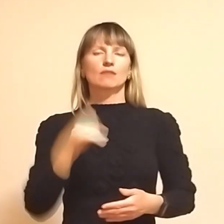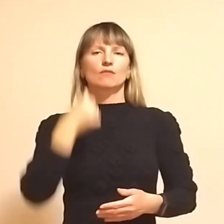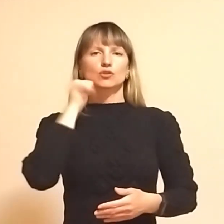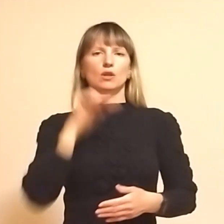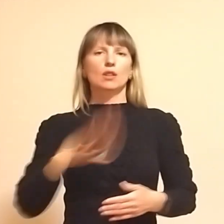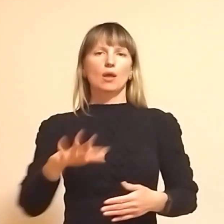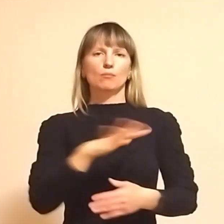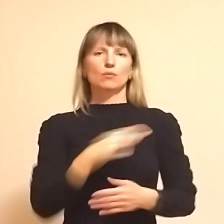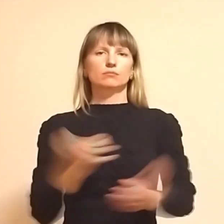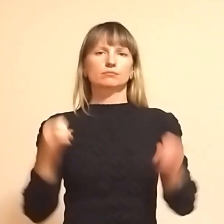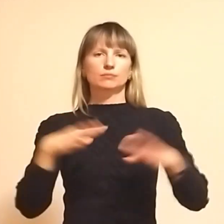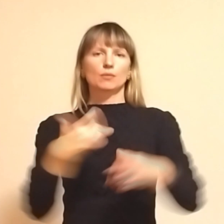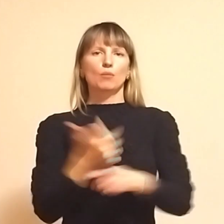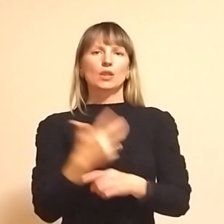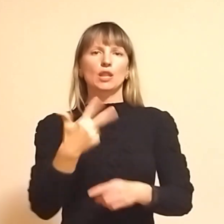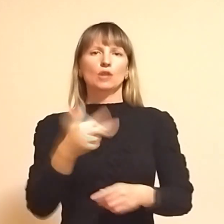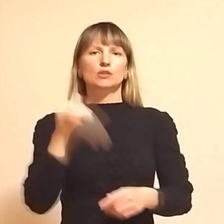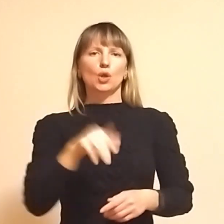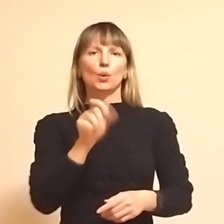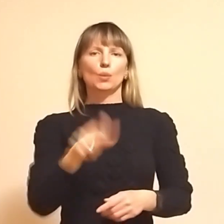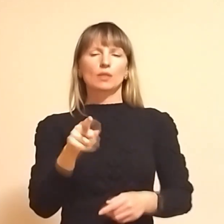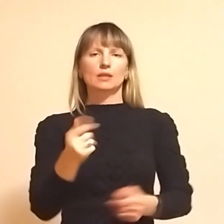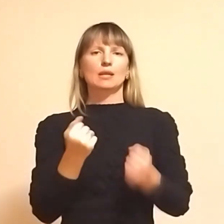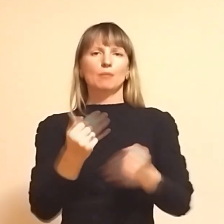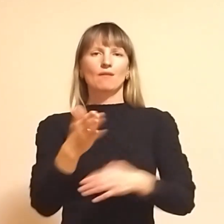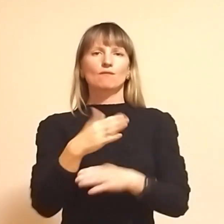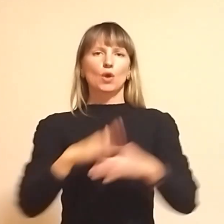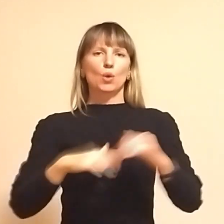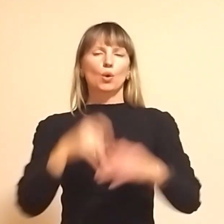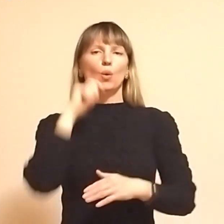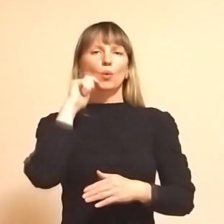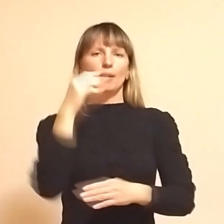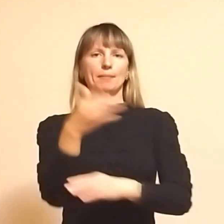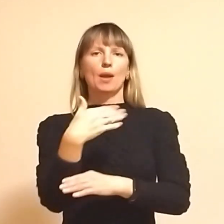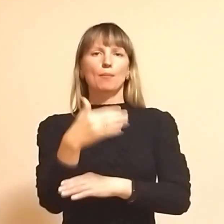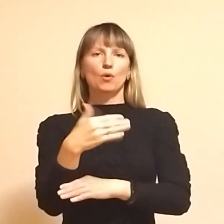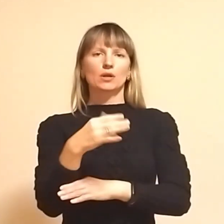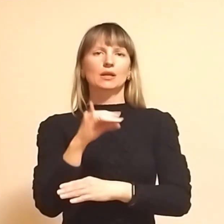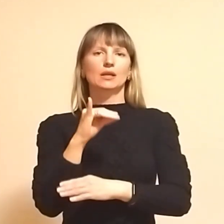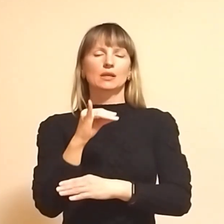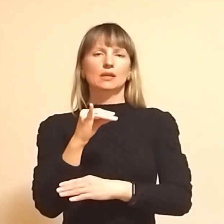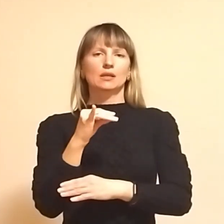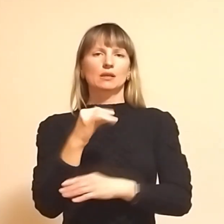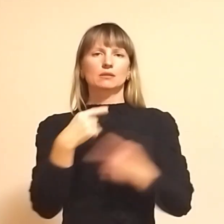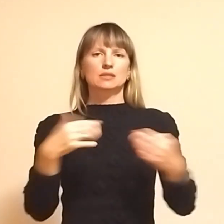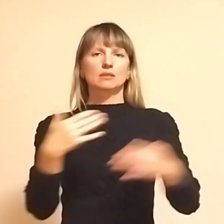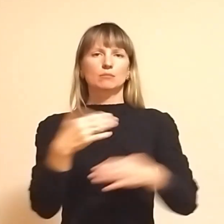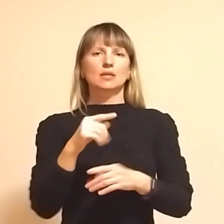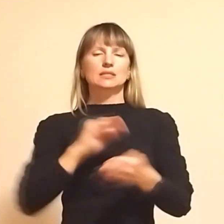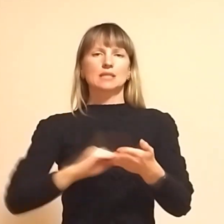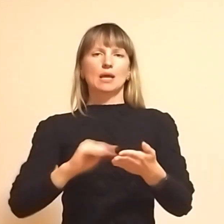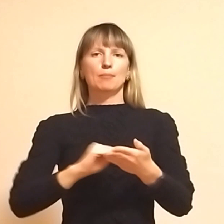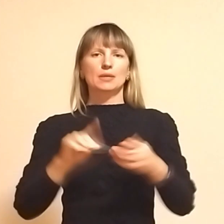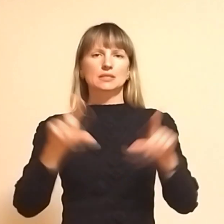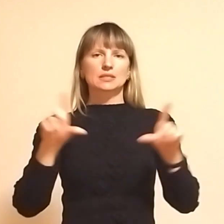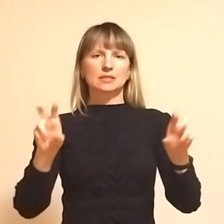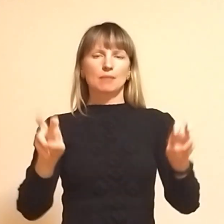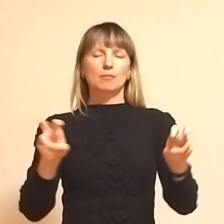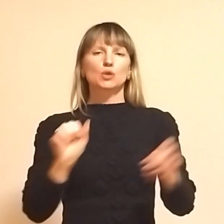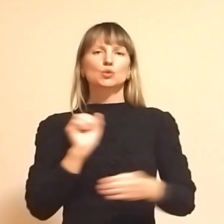зібралося понад трьох тисяч людей. Вони тримали у руках українські прапори і транспоранти із написами «Зупиніть